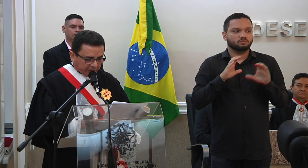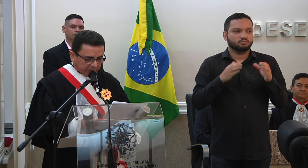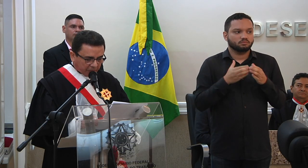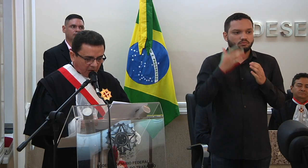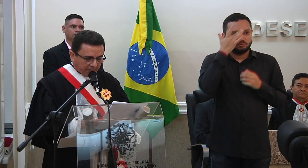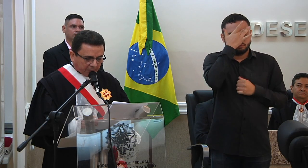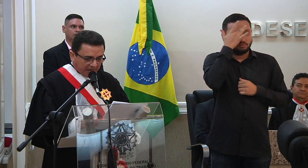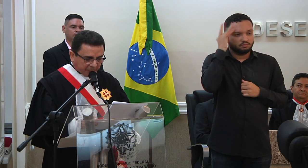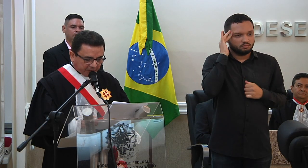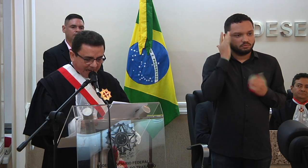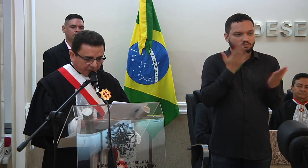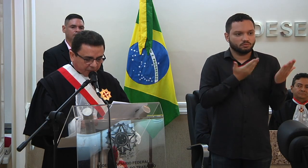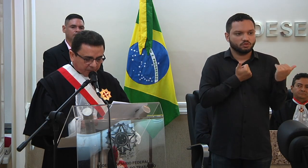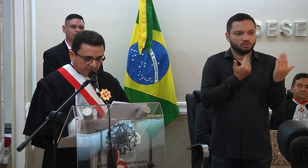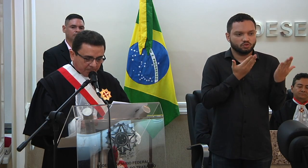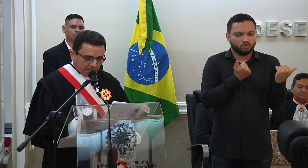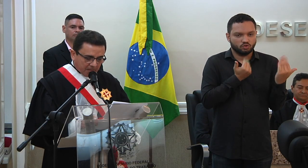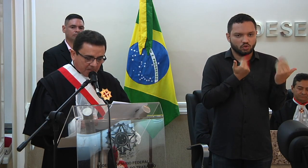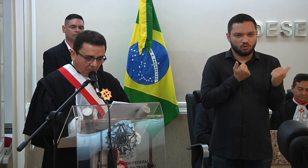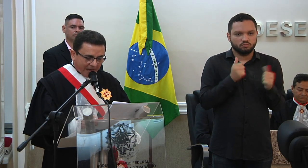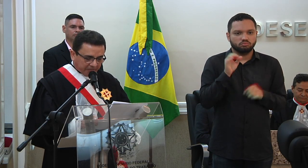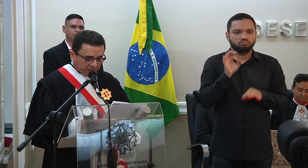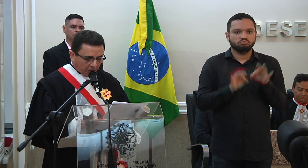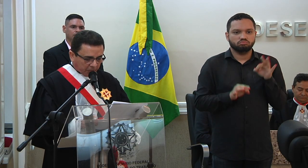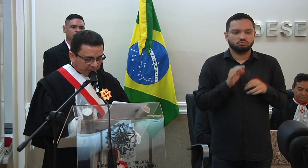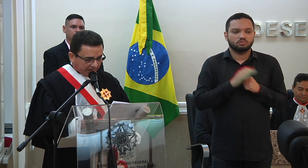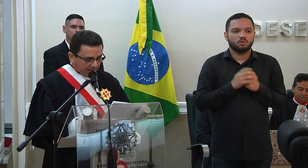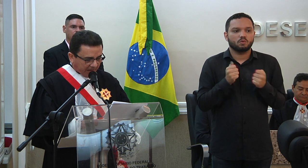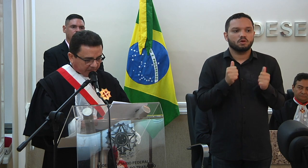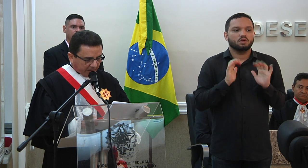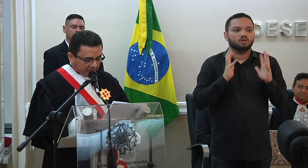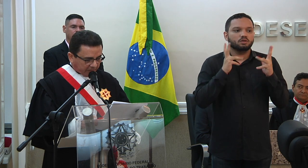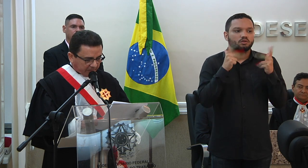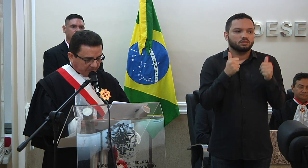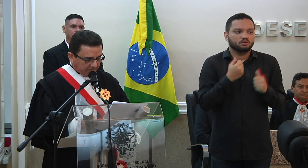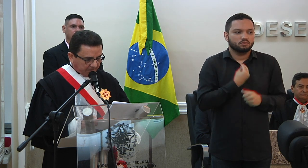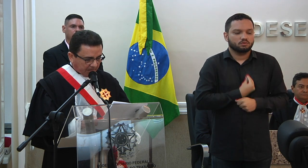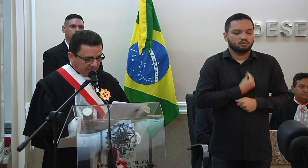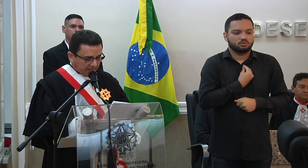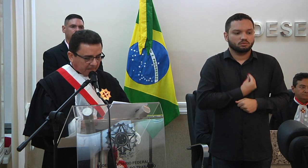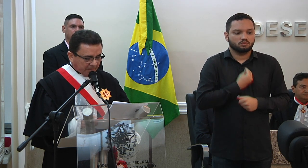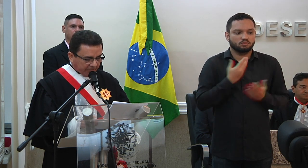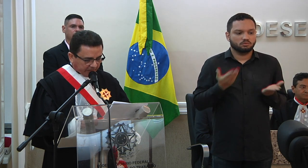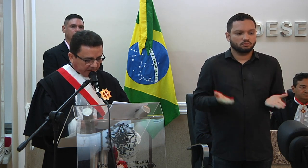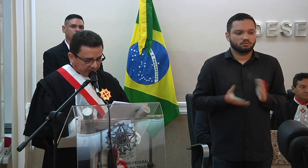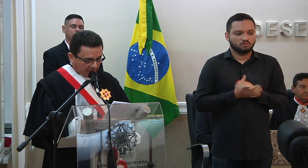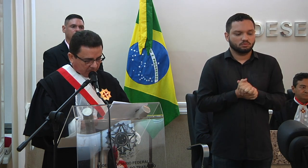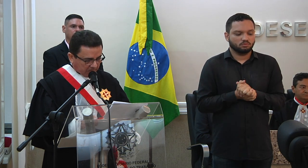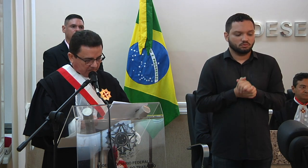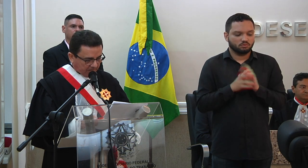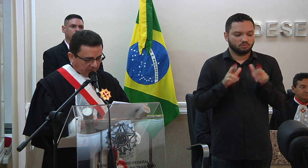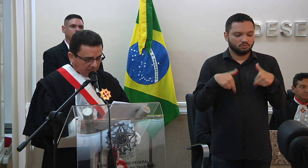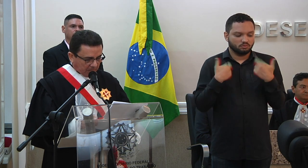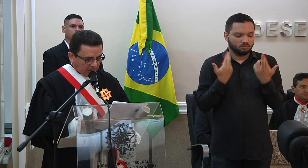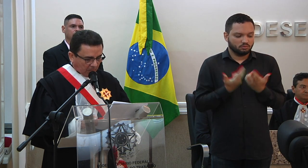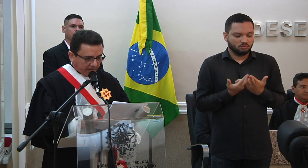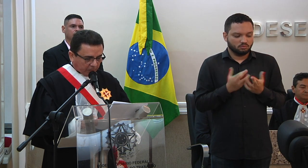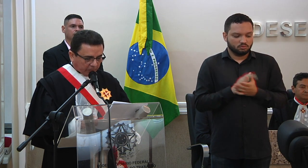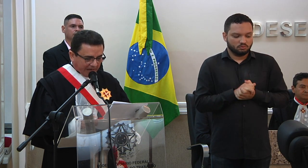de idealistas jovens magistrados, quase todos aqui presentes, nesta sessão,